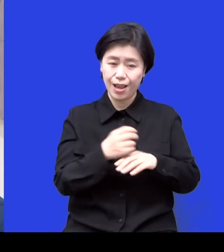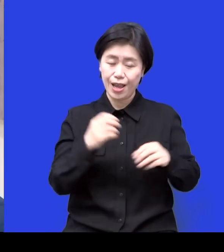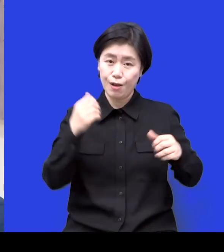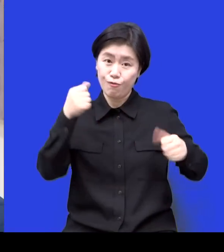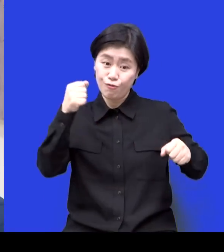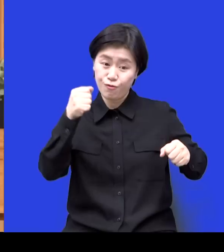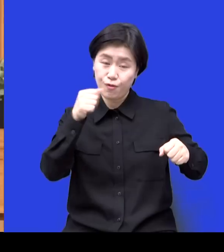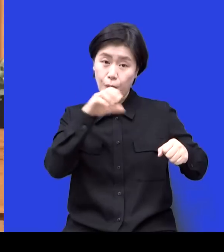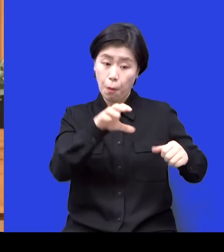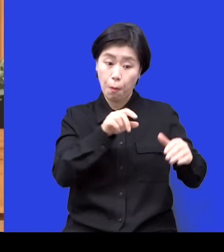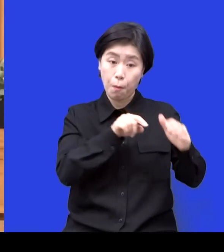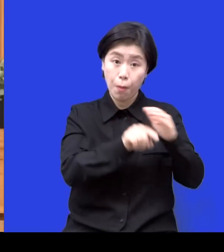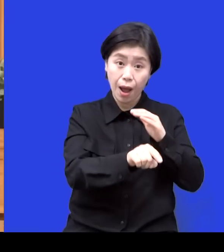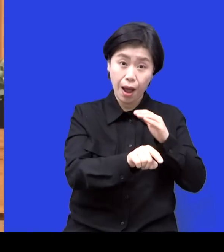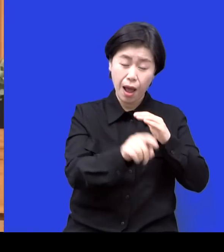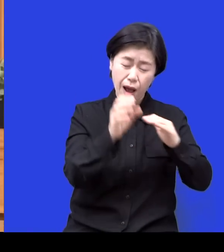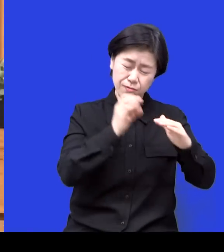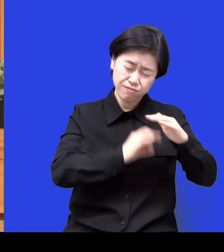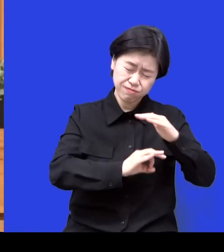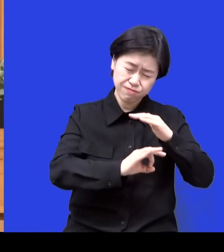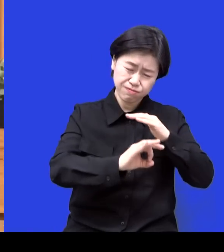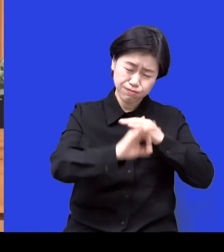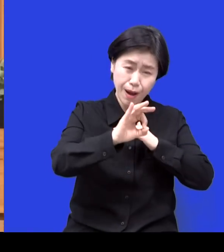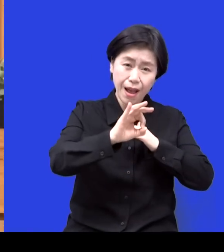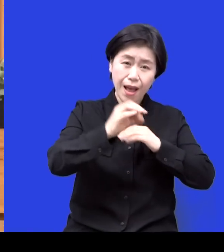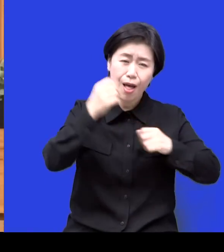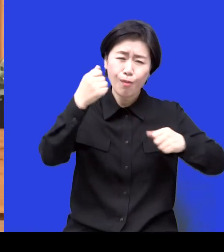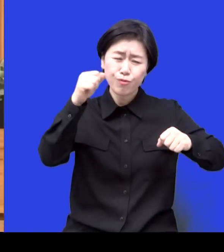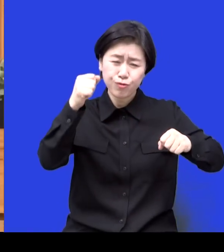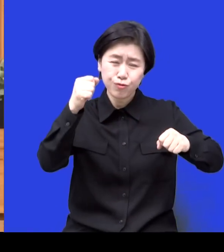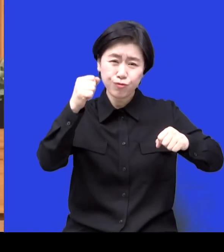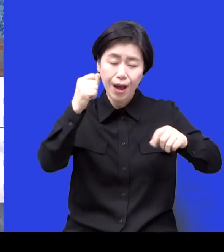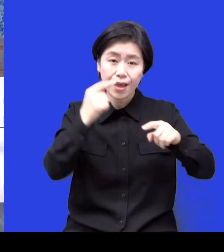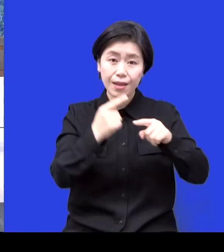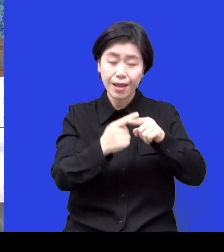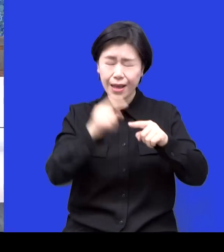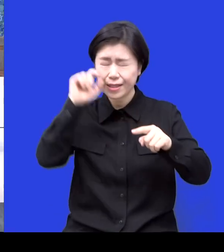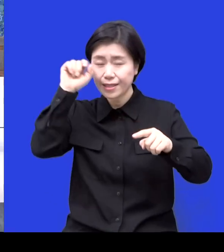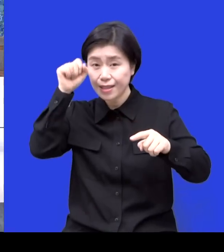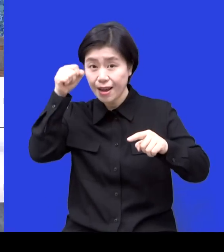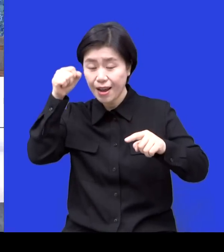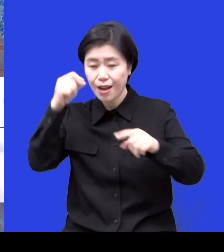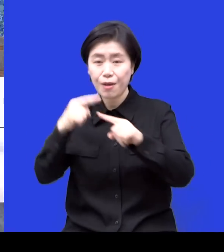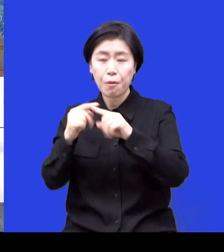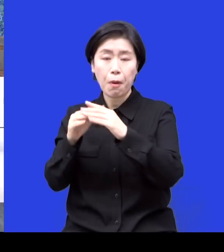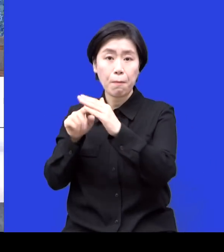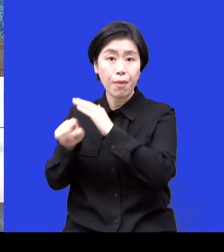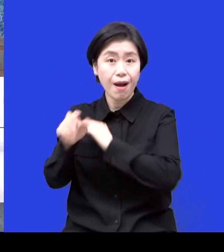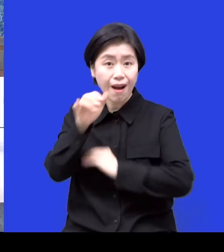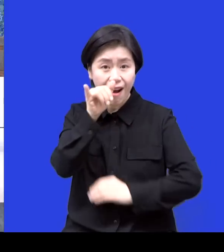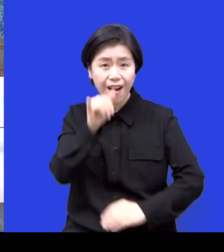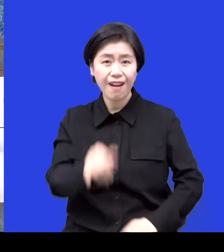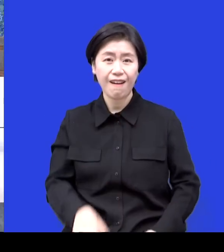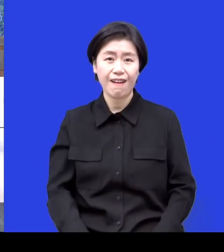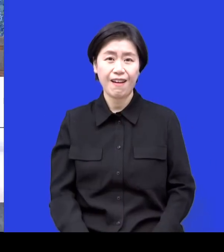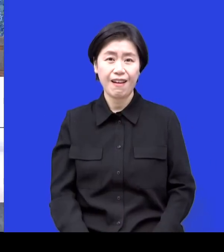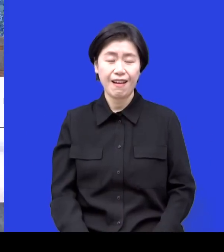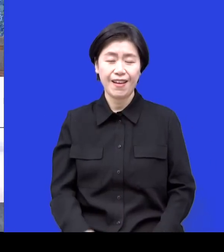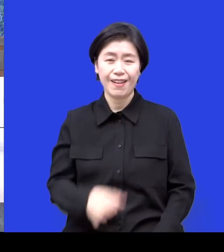있었어요 그랬으면 안 됐는데 네 피크죠 토요일 밤에 하이라이트죠 네 하이라이트죠 머물다 가야 되니까 네